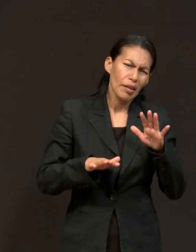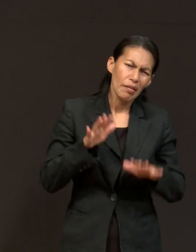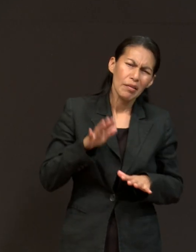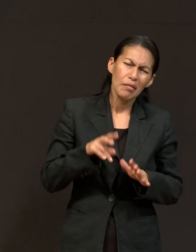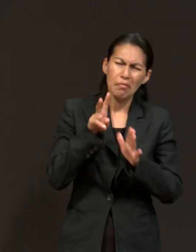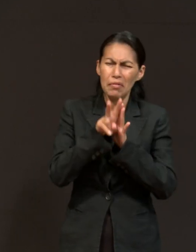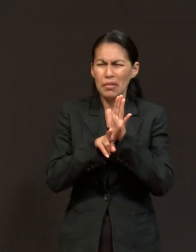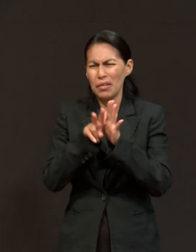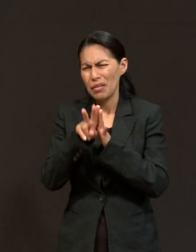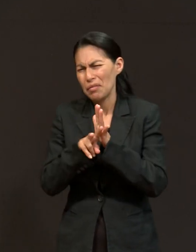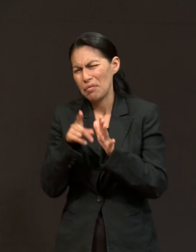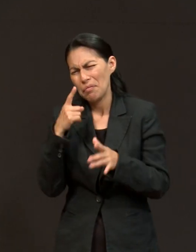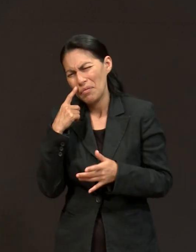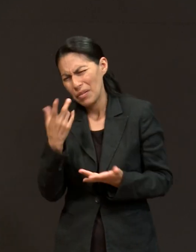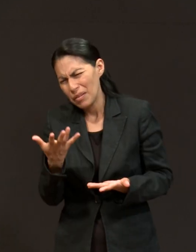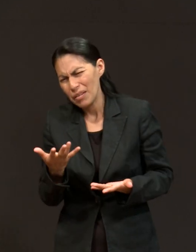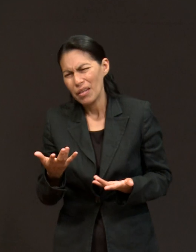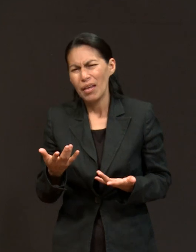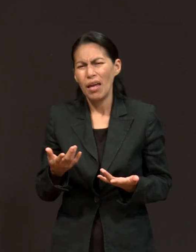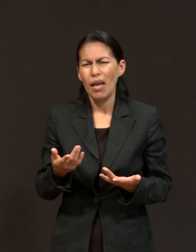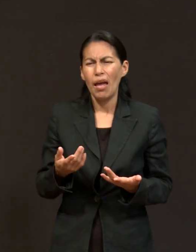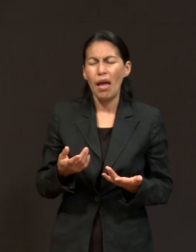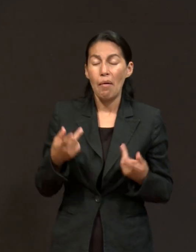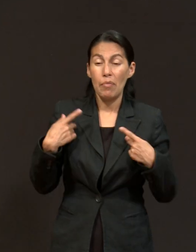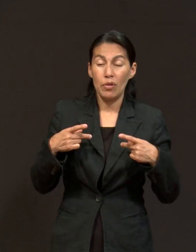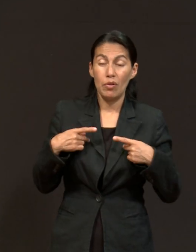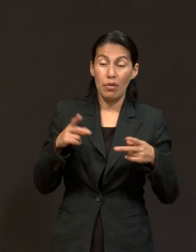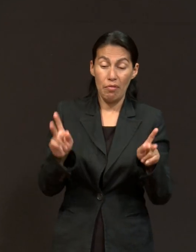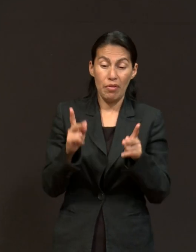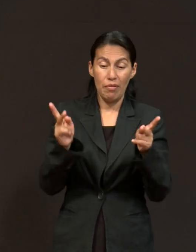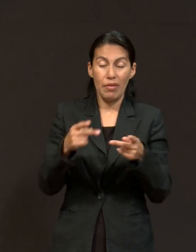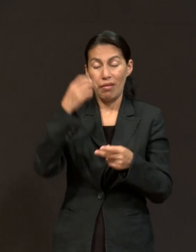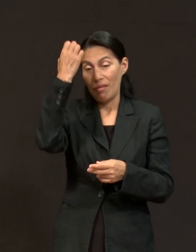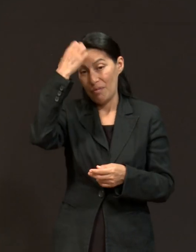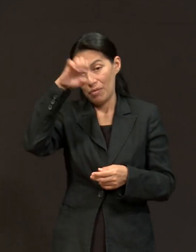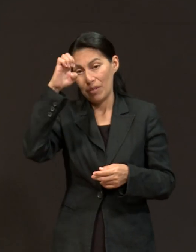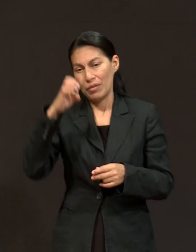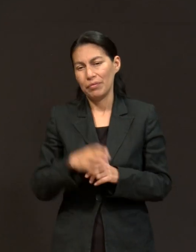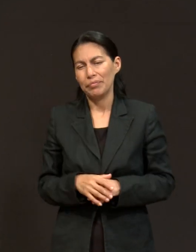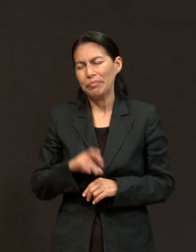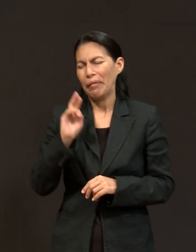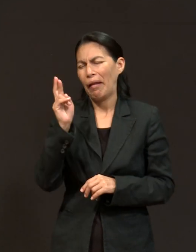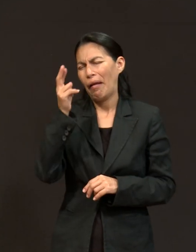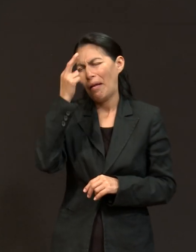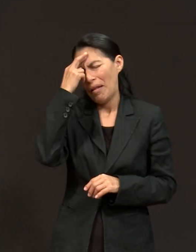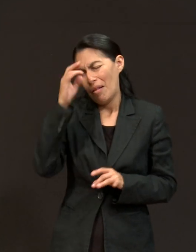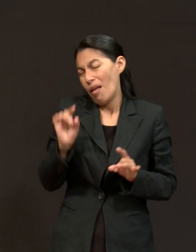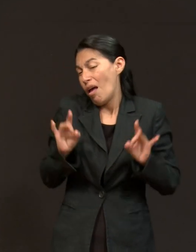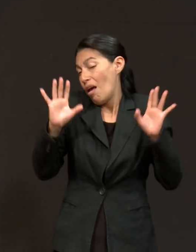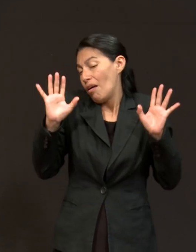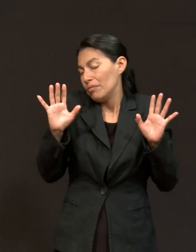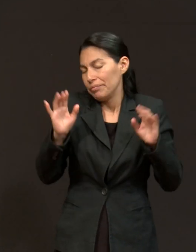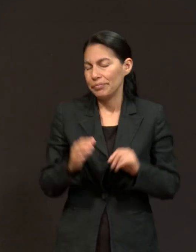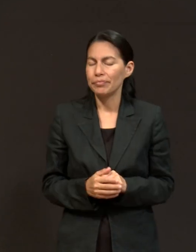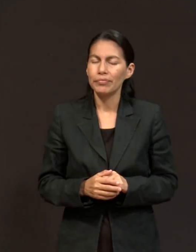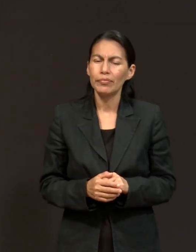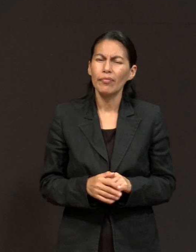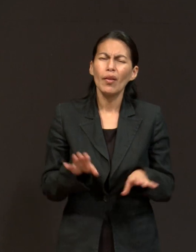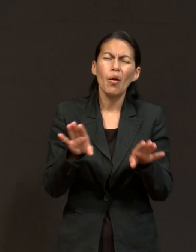algunos videos en las redes sociales de expertos en ventas, me acuerdo una vez de que cómo presentar o